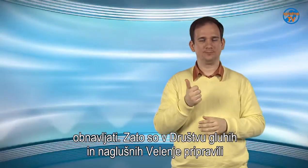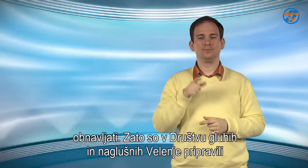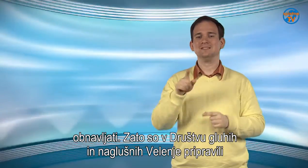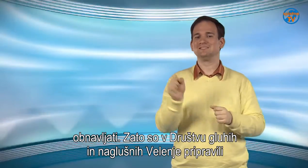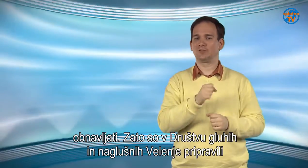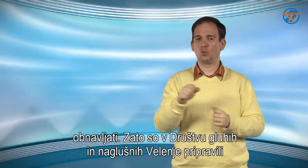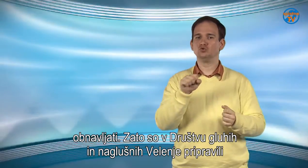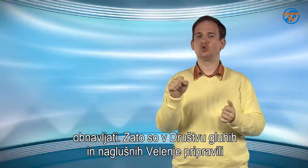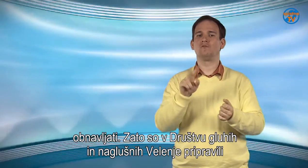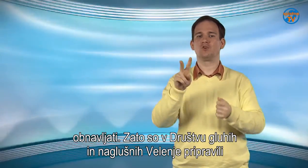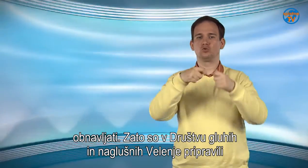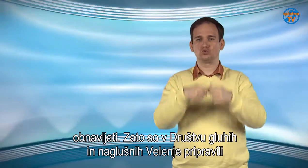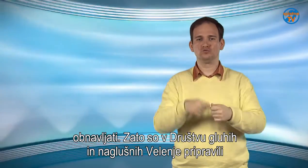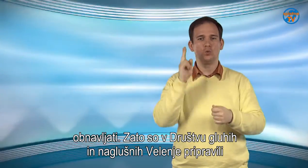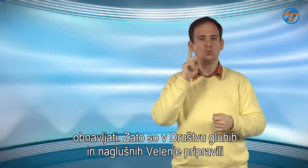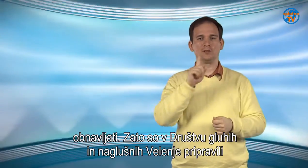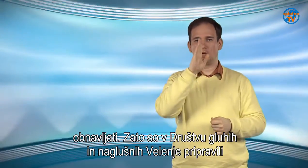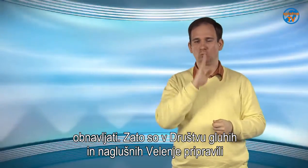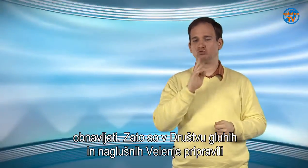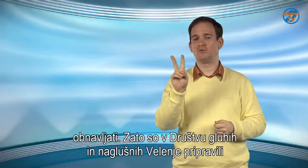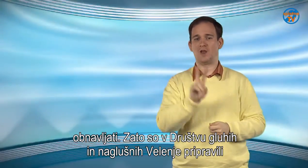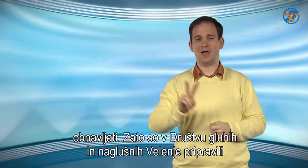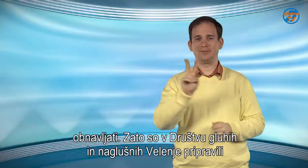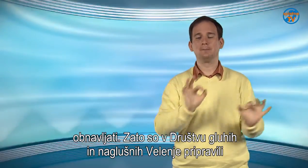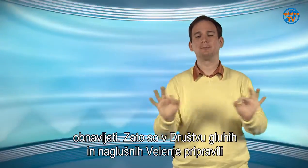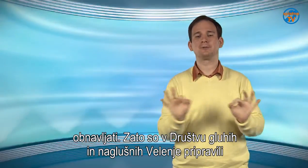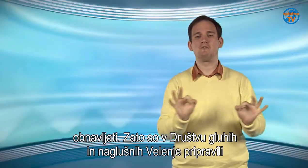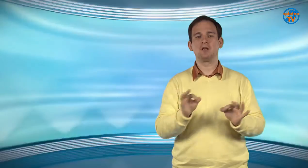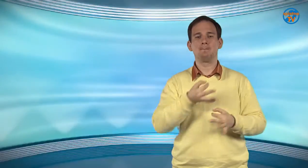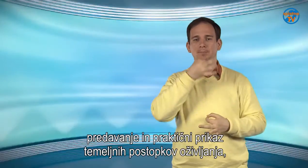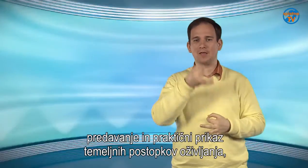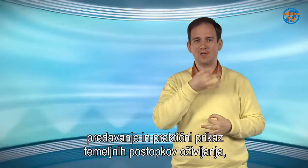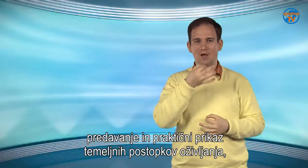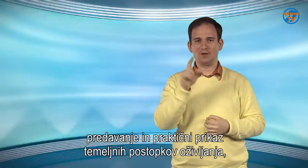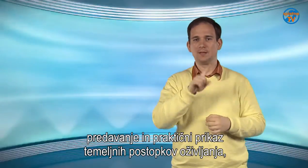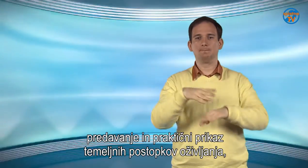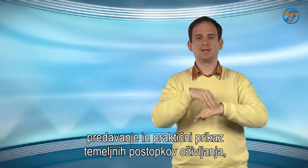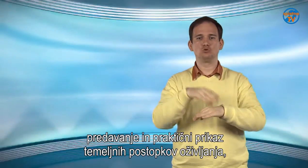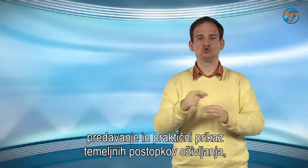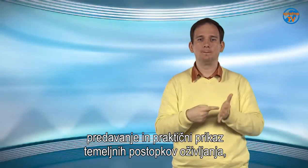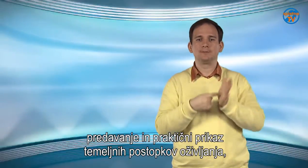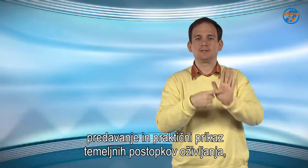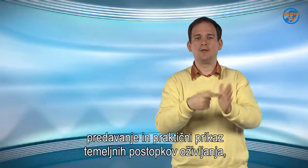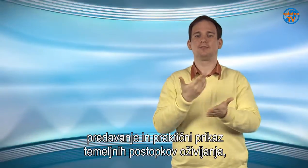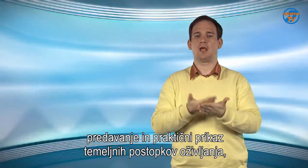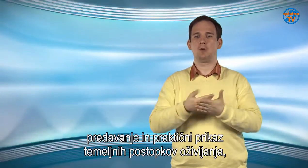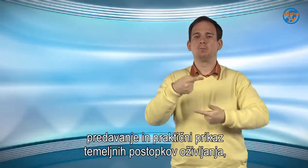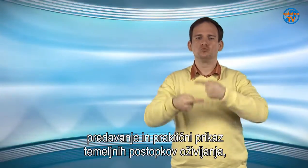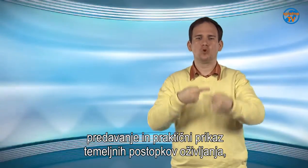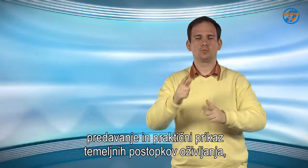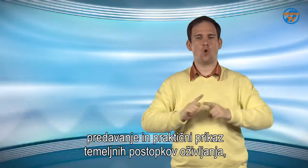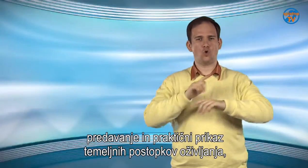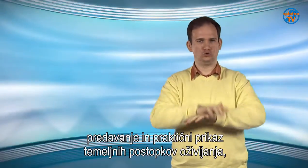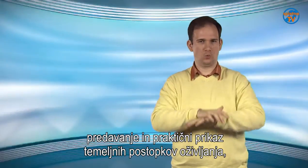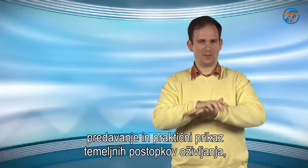Zato so v Društvu gluhih in naglušnih velenje pripravili predavanje in praktični prikaz temeljnih postopkov